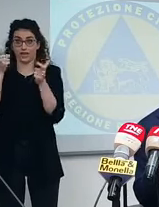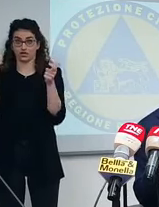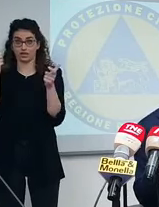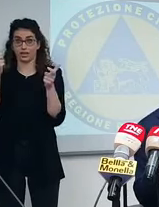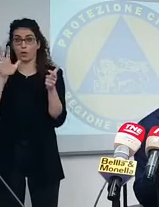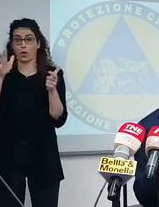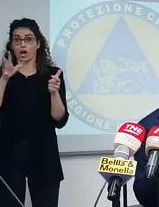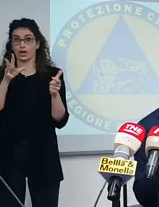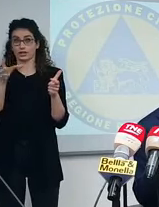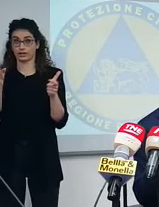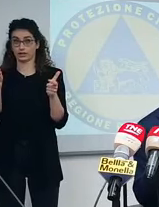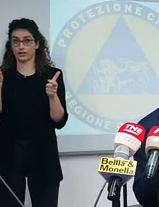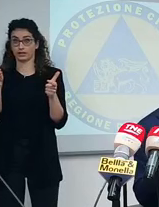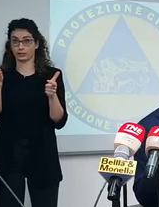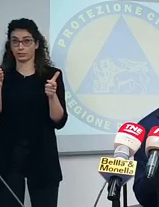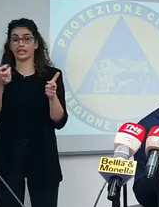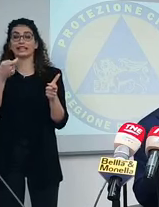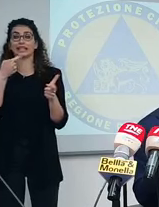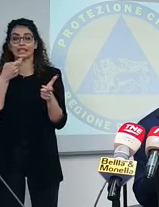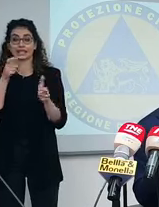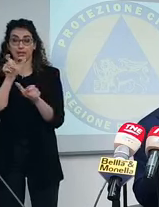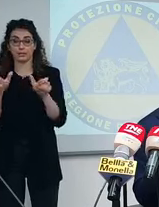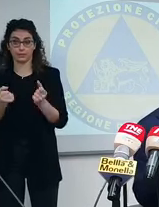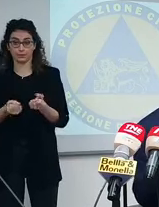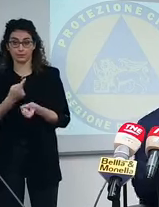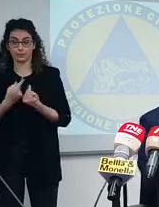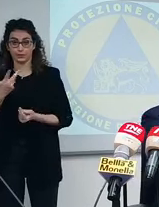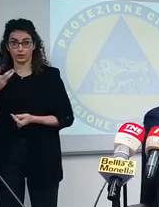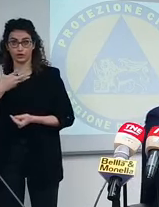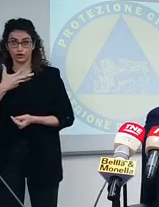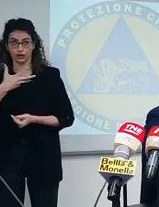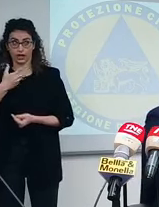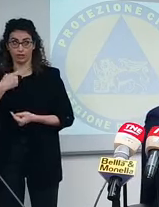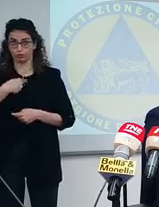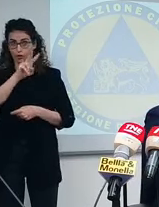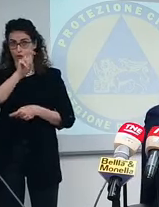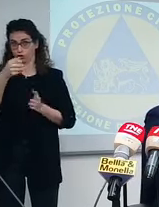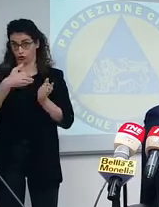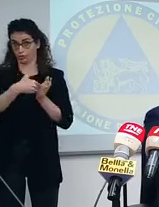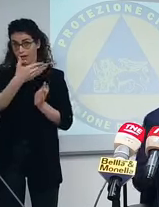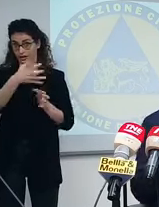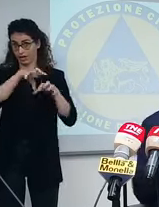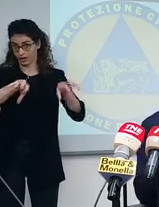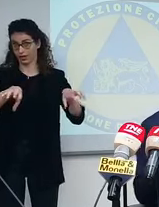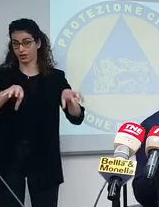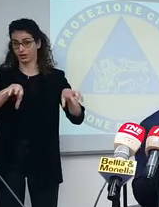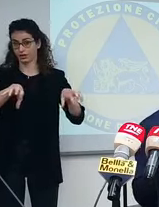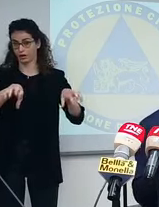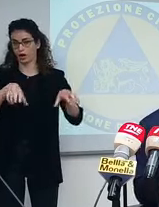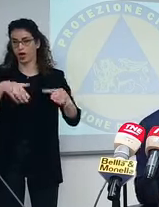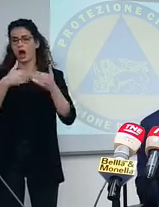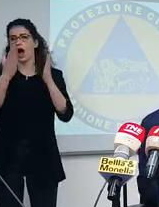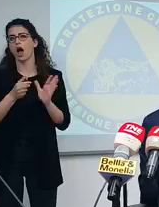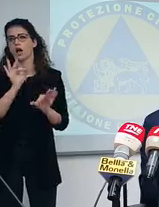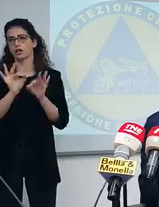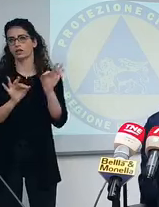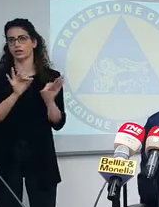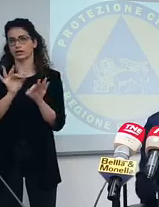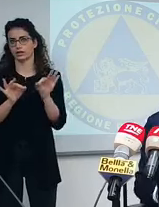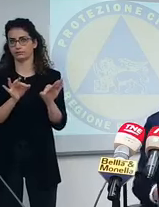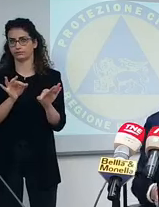quasi totalità, di chi ha avuto sintomi, di questi 200.000 della metà, si è curata a casa.